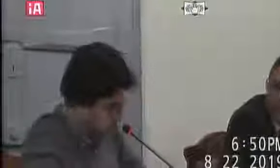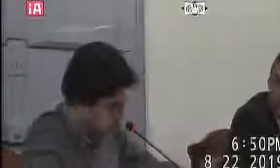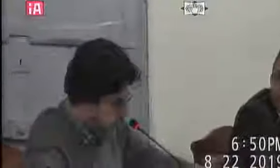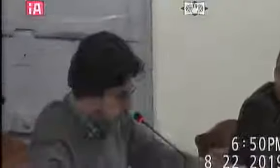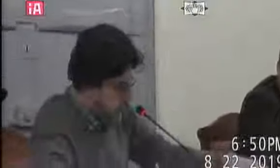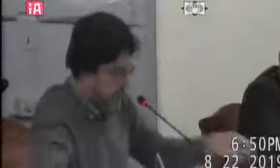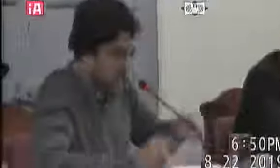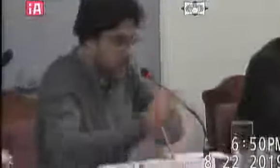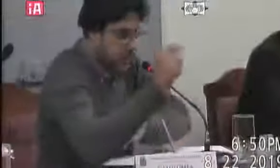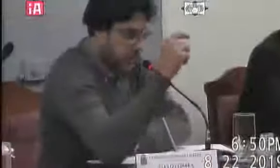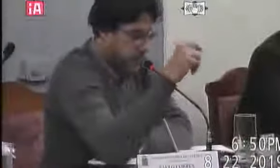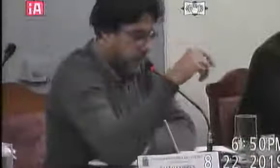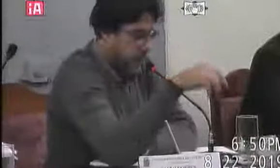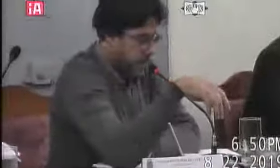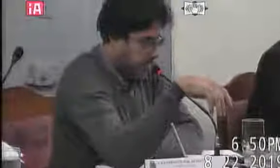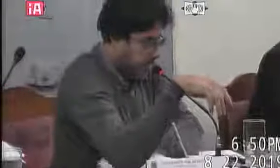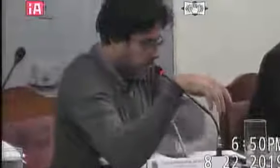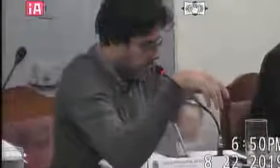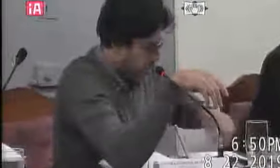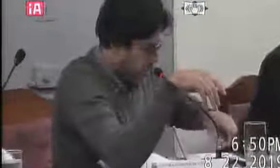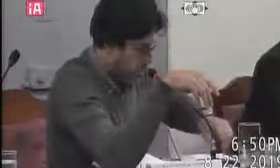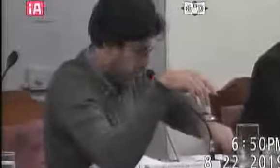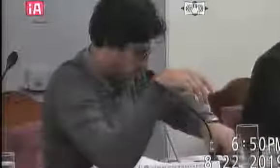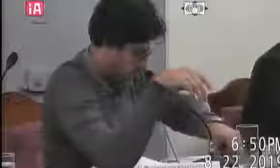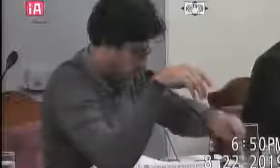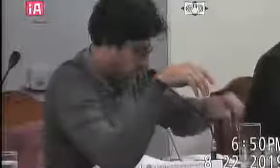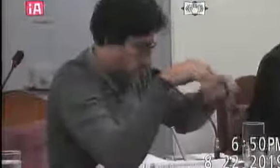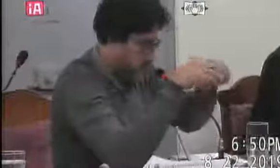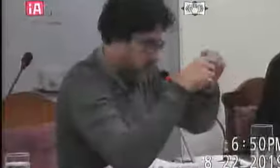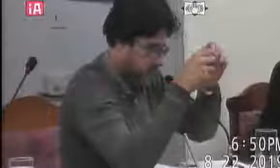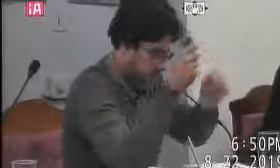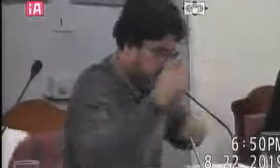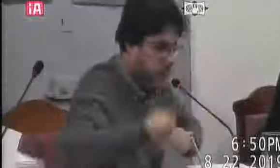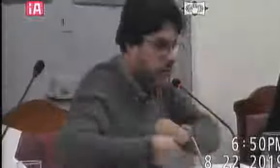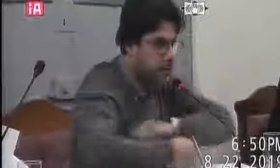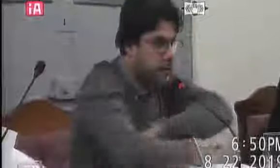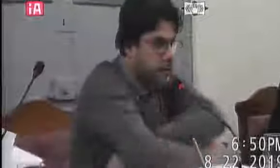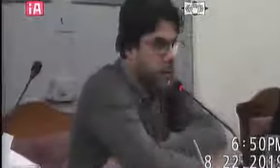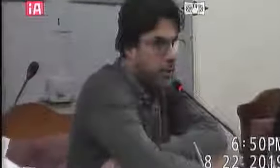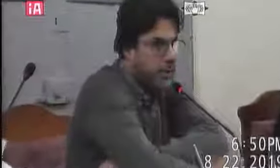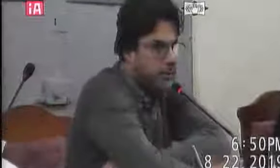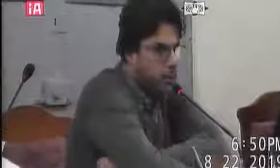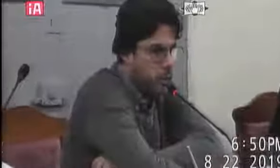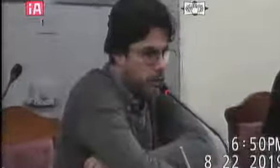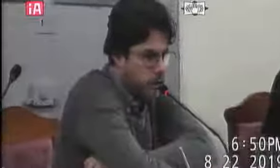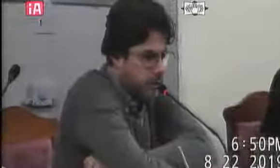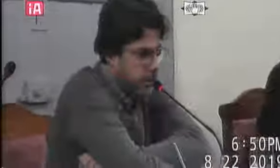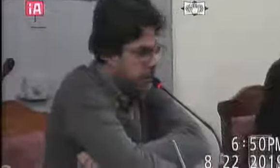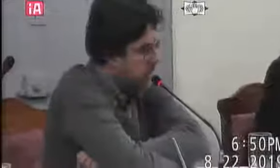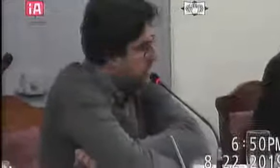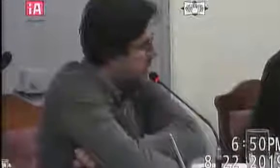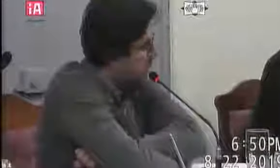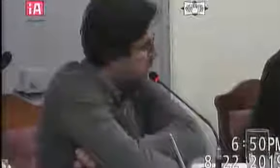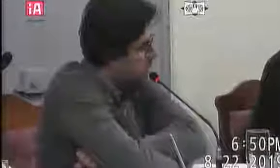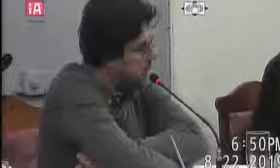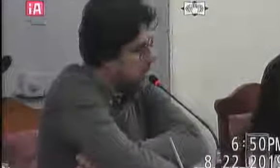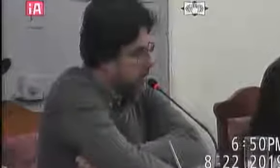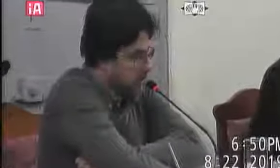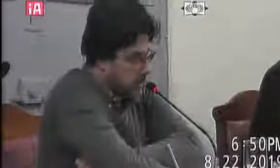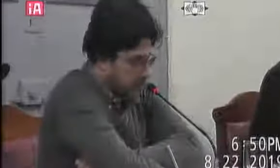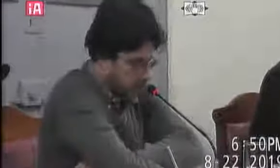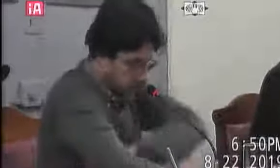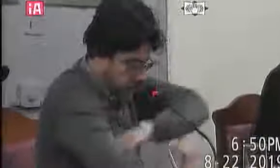equipe primeiro queria parabenizar o trabalho de vossa excelência que é quase uma unanimidade aqui nessa casa